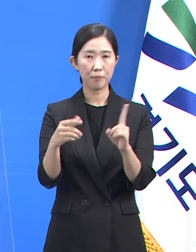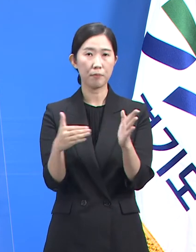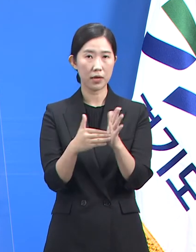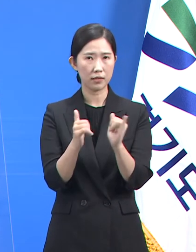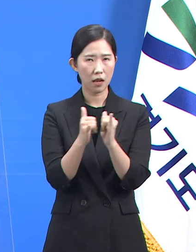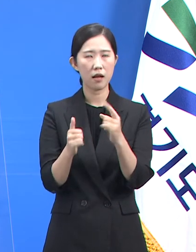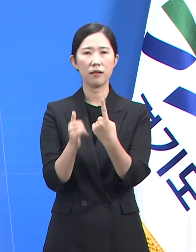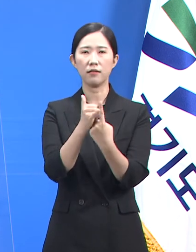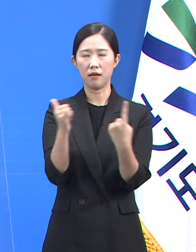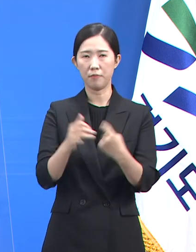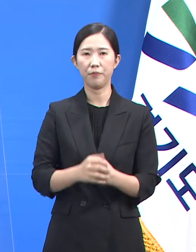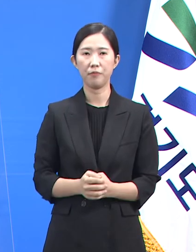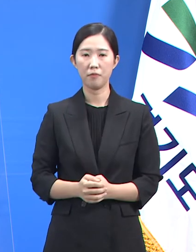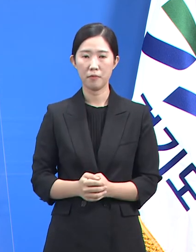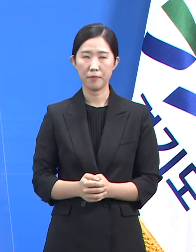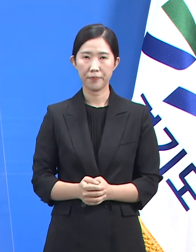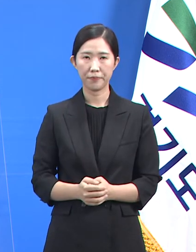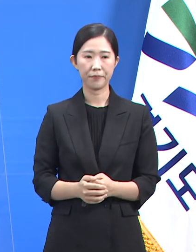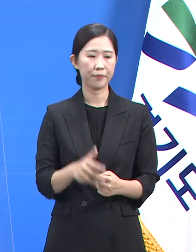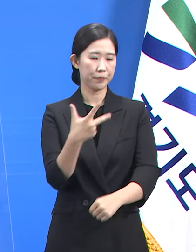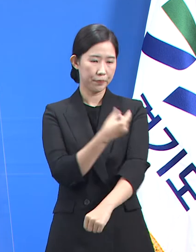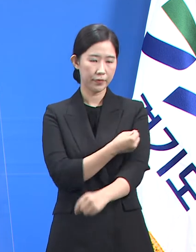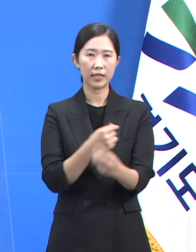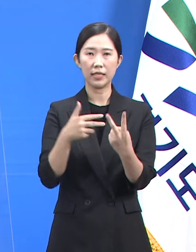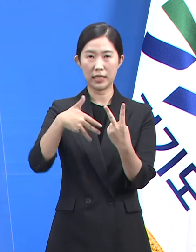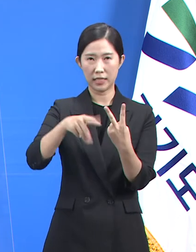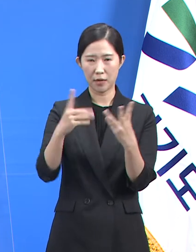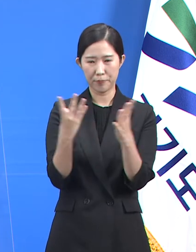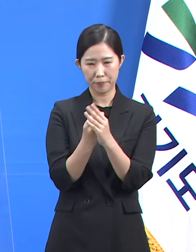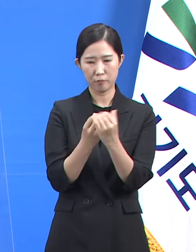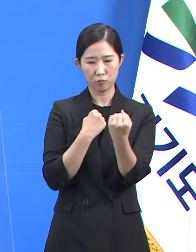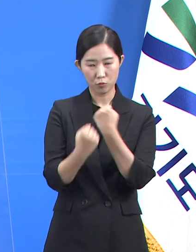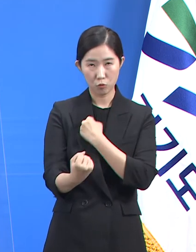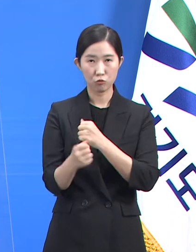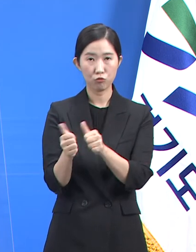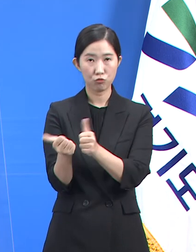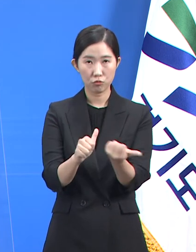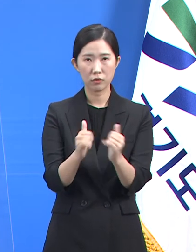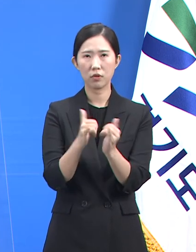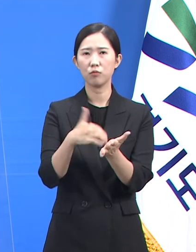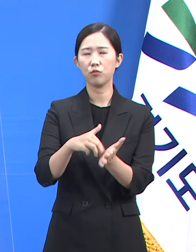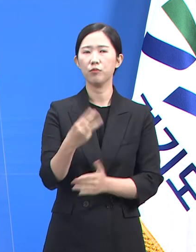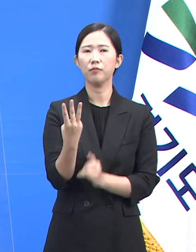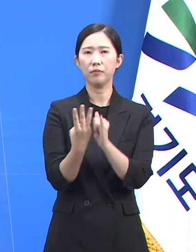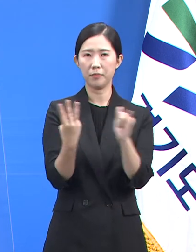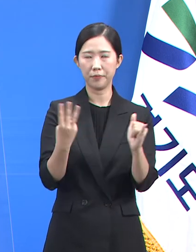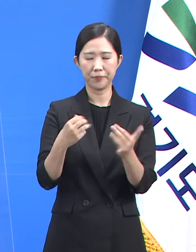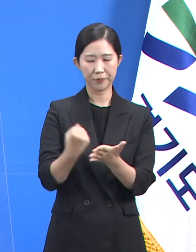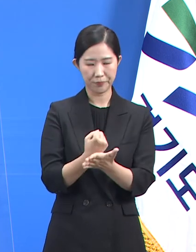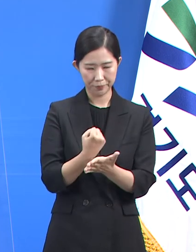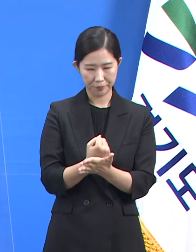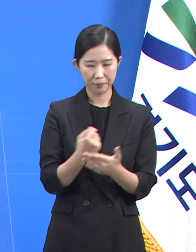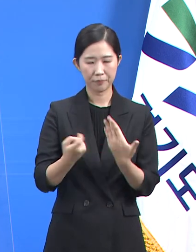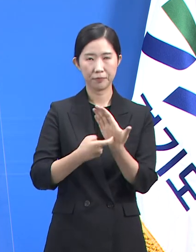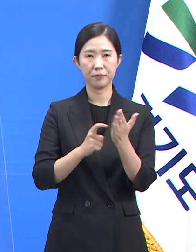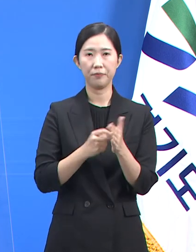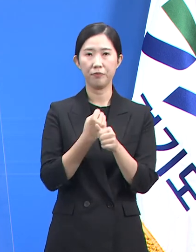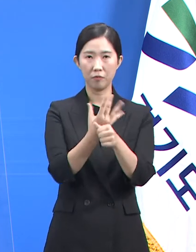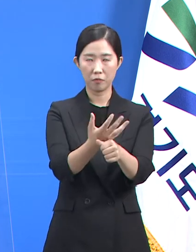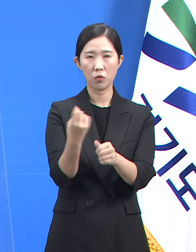1명입니다. 백신 접종 완료자 중에서는 3분이 사망하셨습니다. 상가 고인의 명목을 빌며